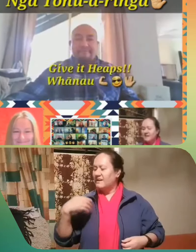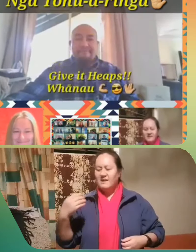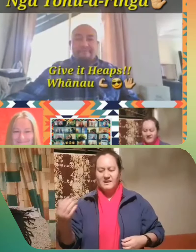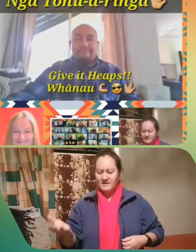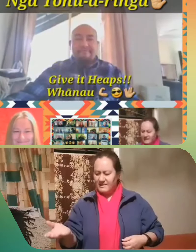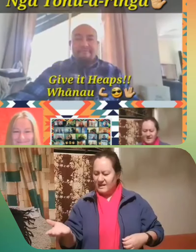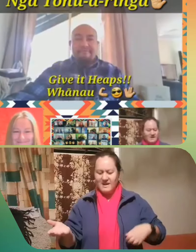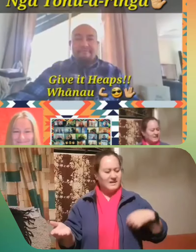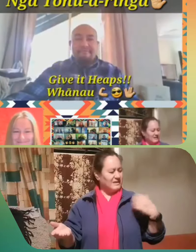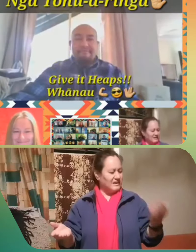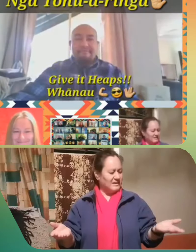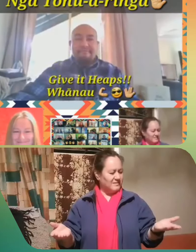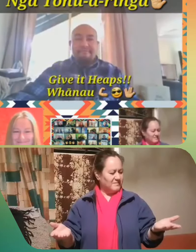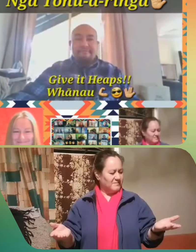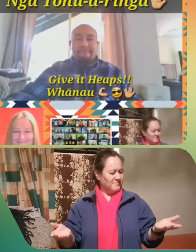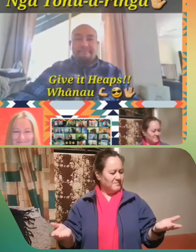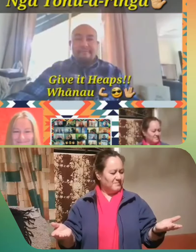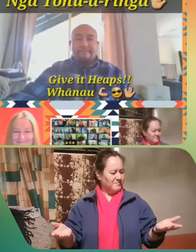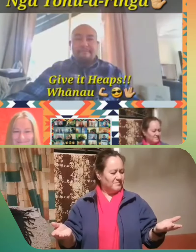Rānai.